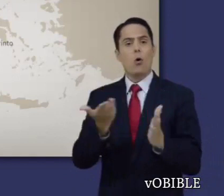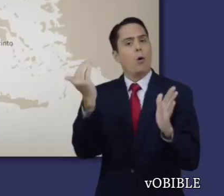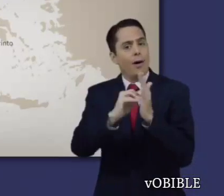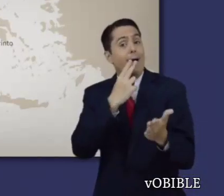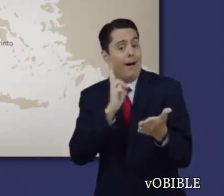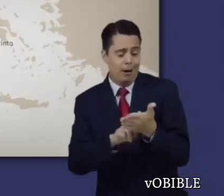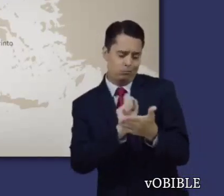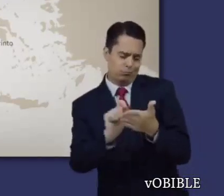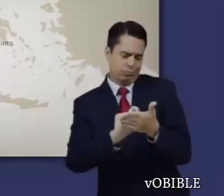nuevo a los corintios.